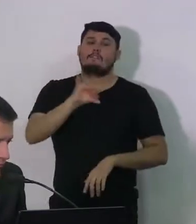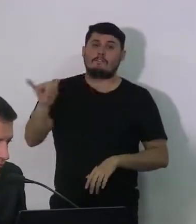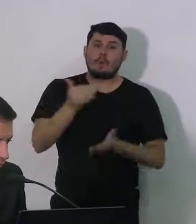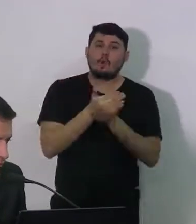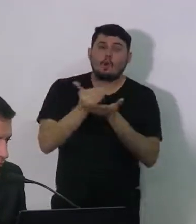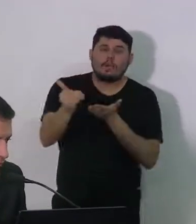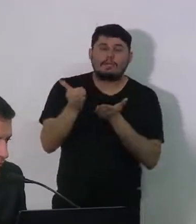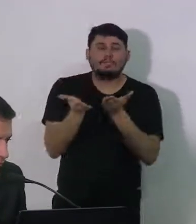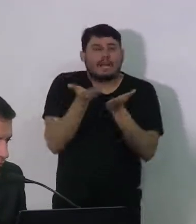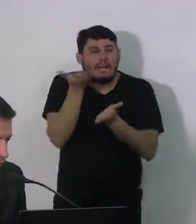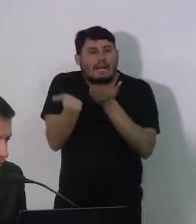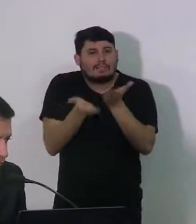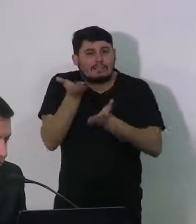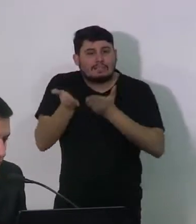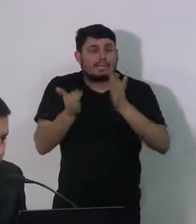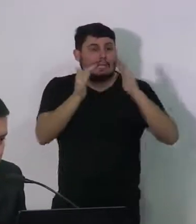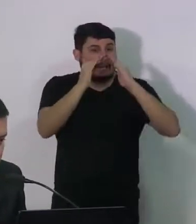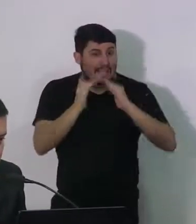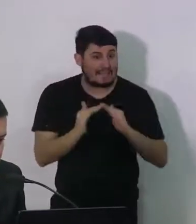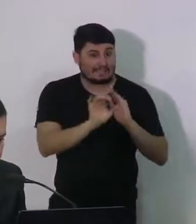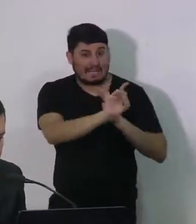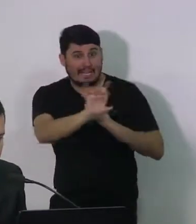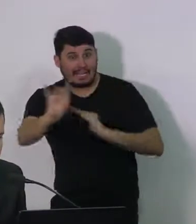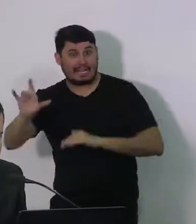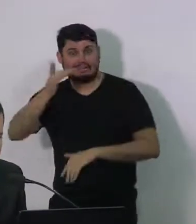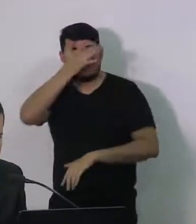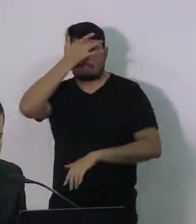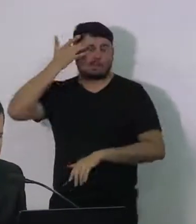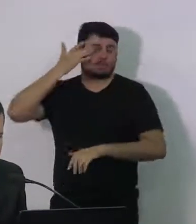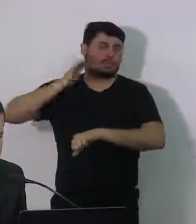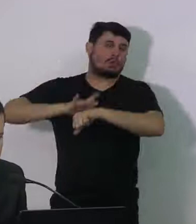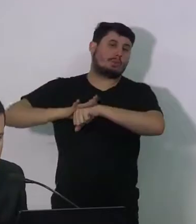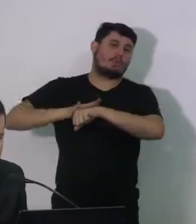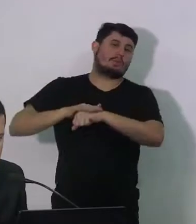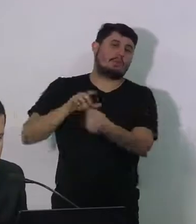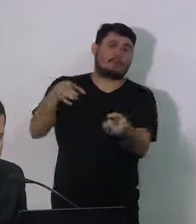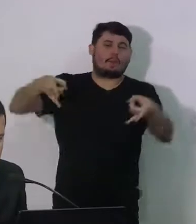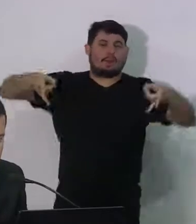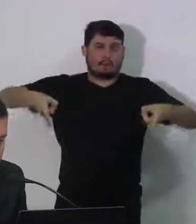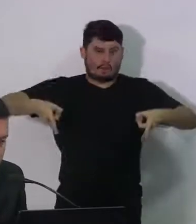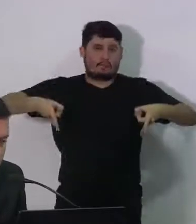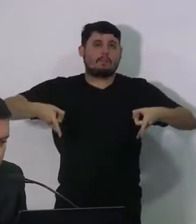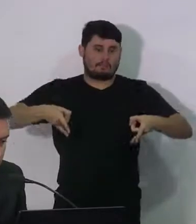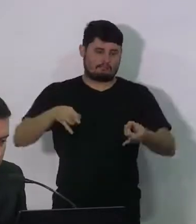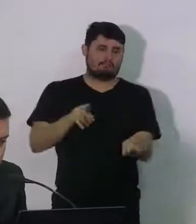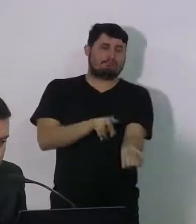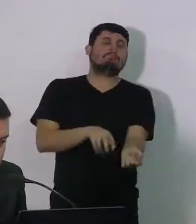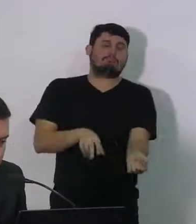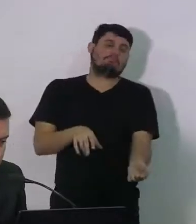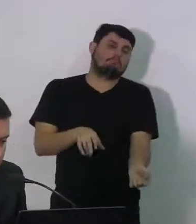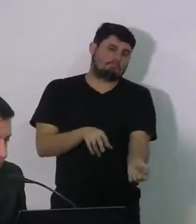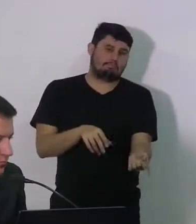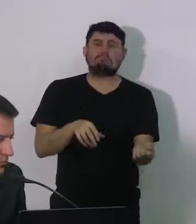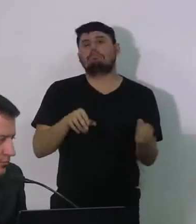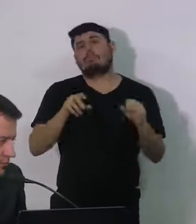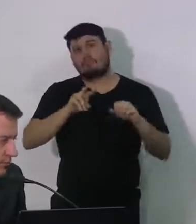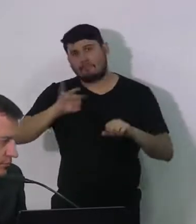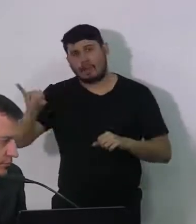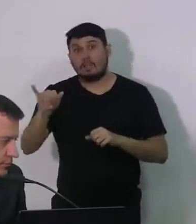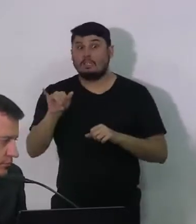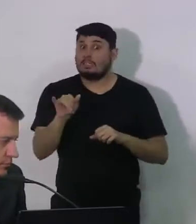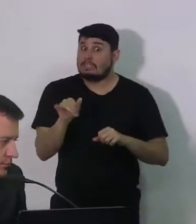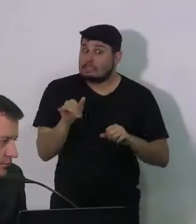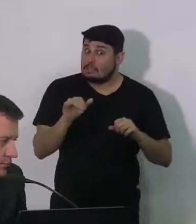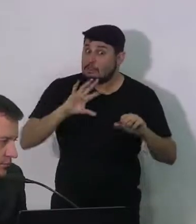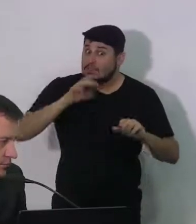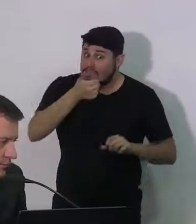da zona urbana. É claro que nós não chegaremos em todos num dia só. Nós vamos atendendo, e a gente espera que